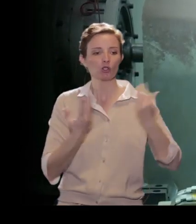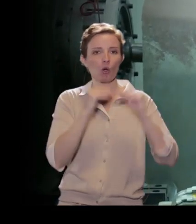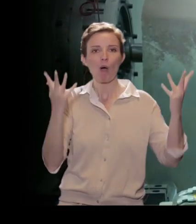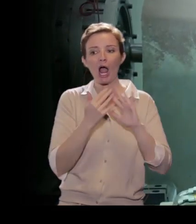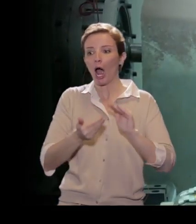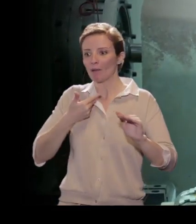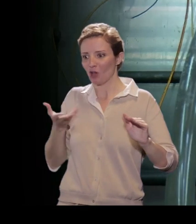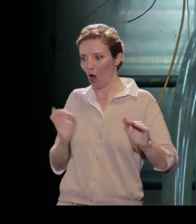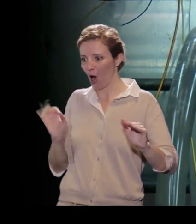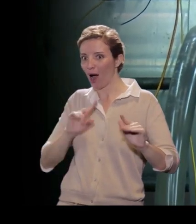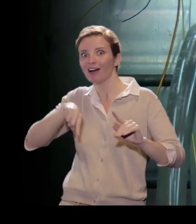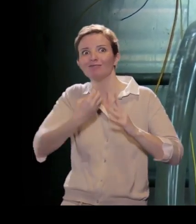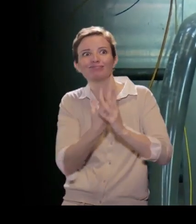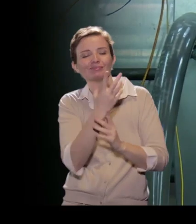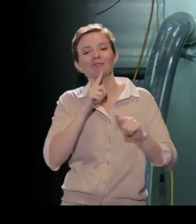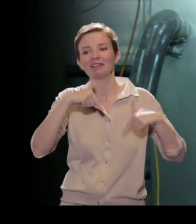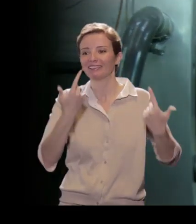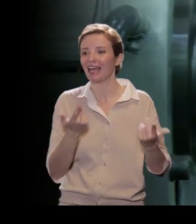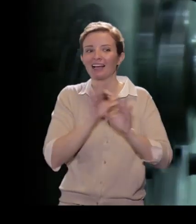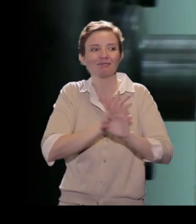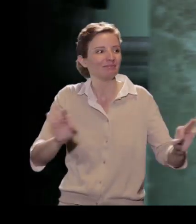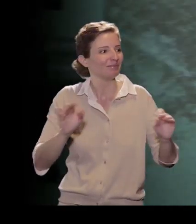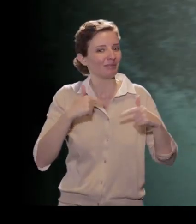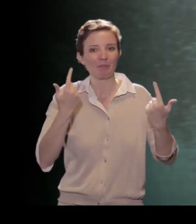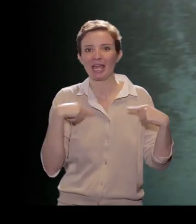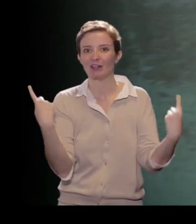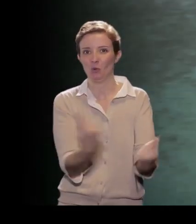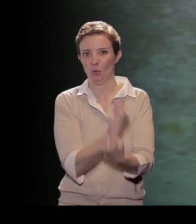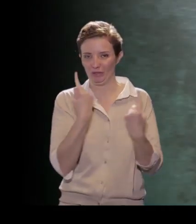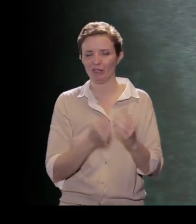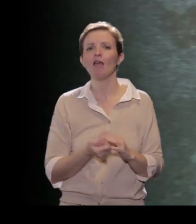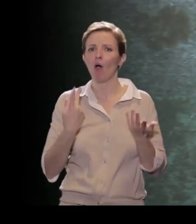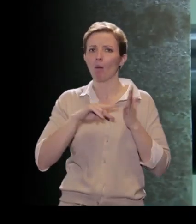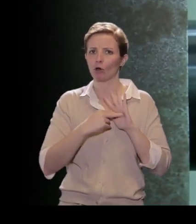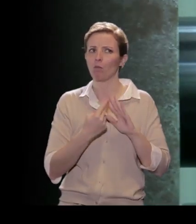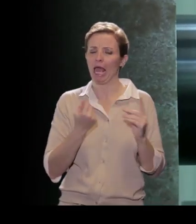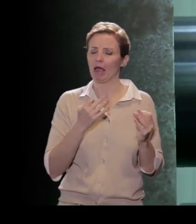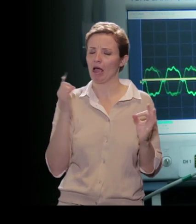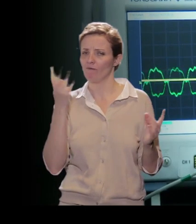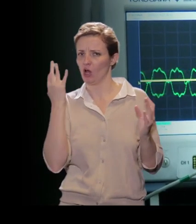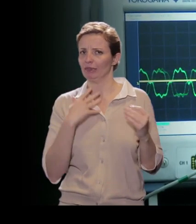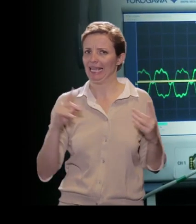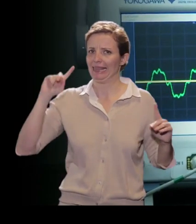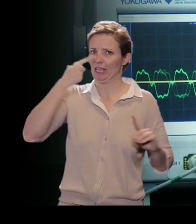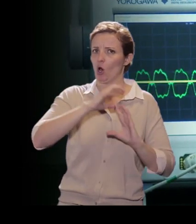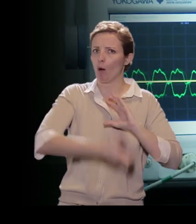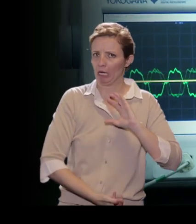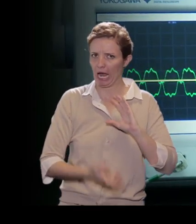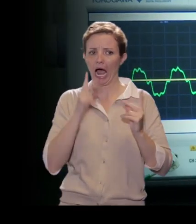disposizione della società. I problemi sono molto spesso difficili da vari punti di vista e richiedono anche competenze